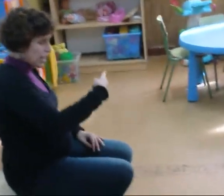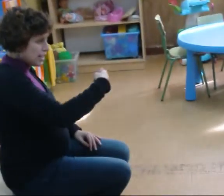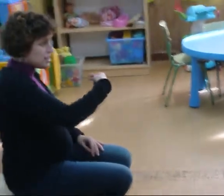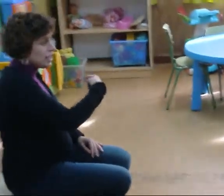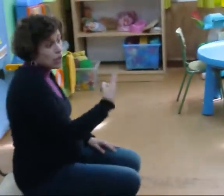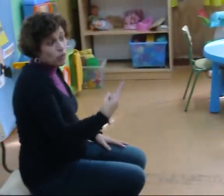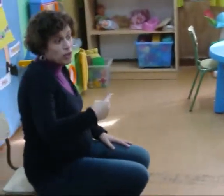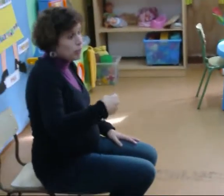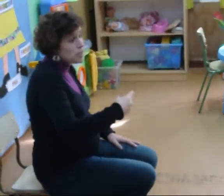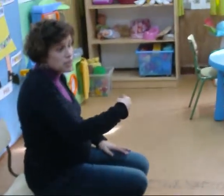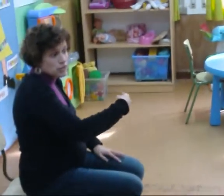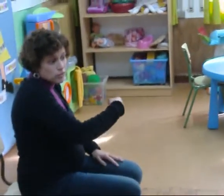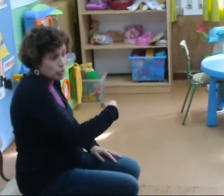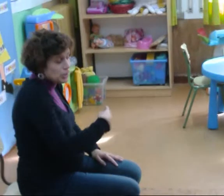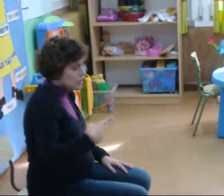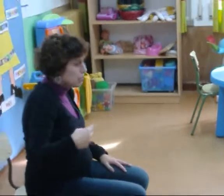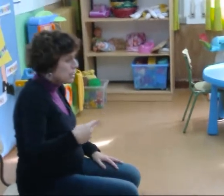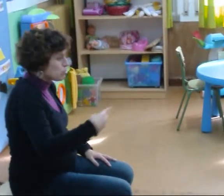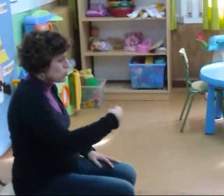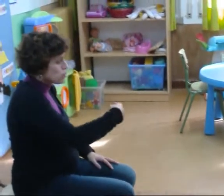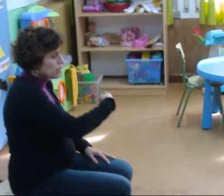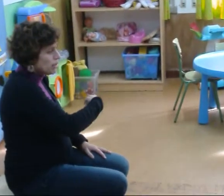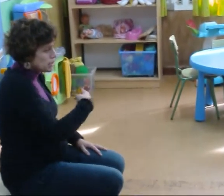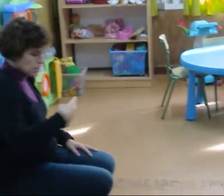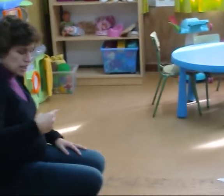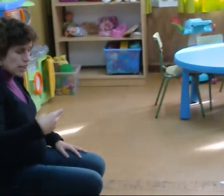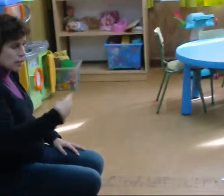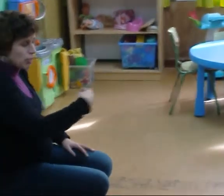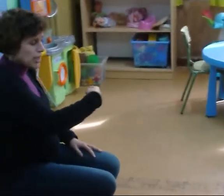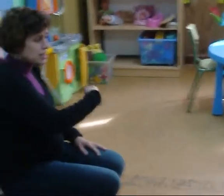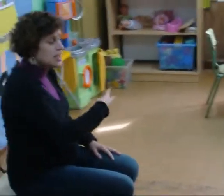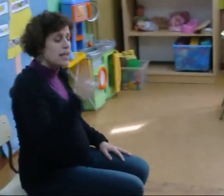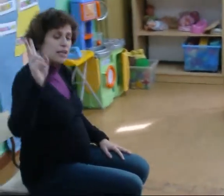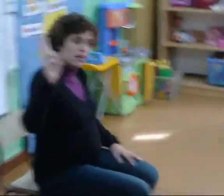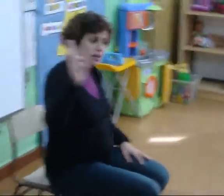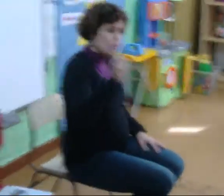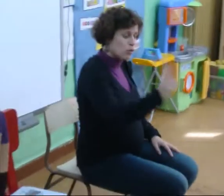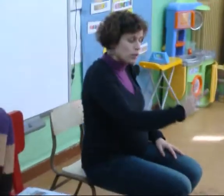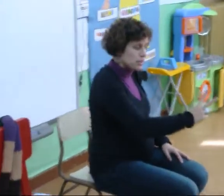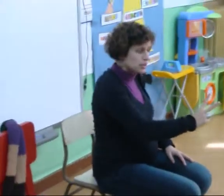Azafrán O peixe O peixe O que veíamos con os animais Peixe E verduras